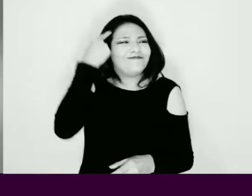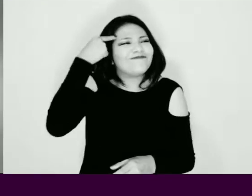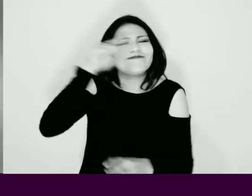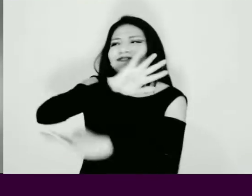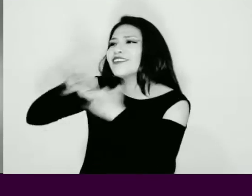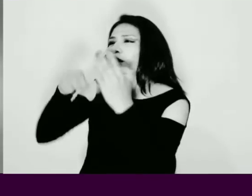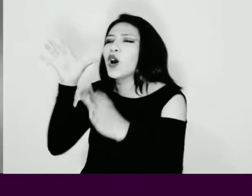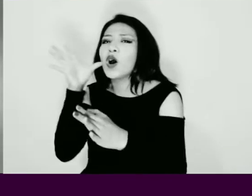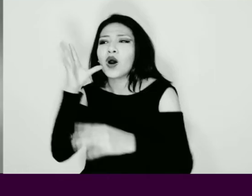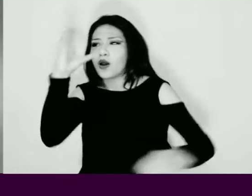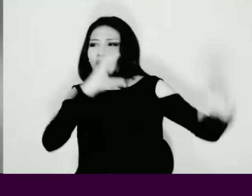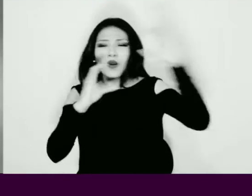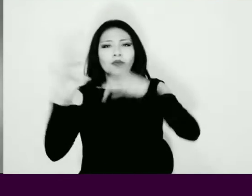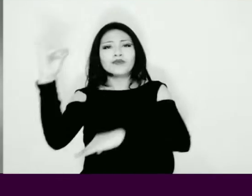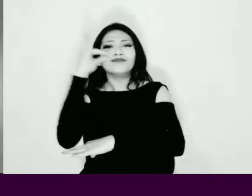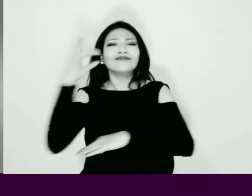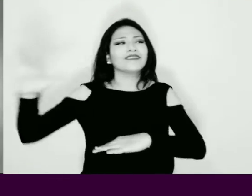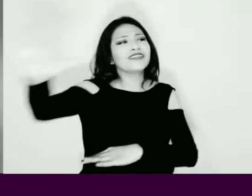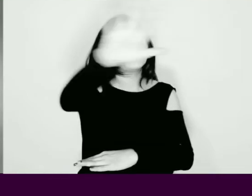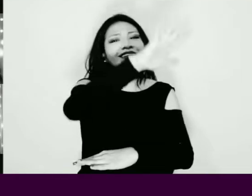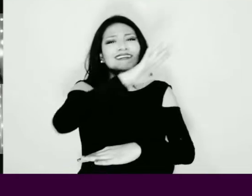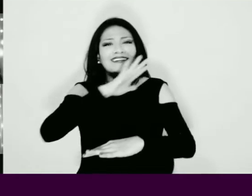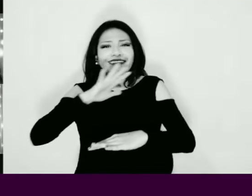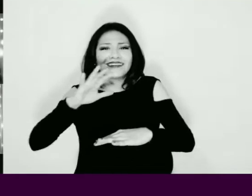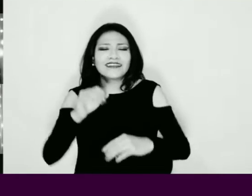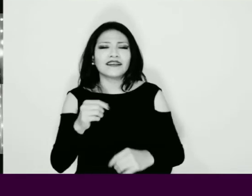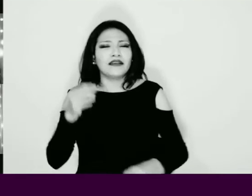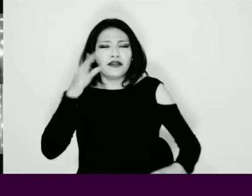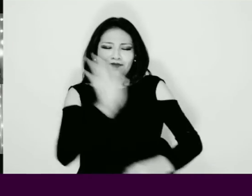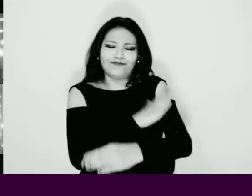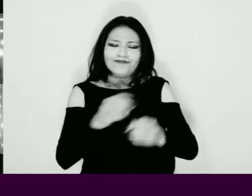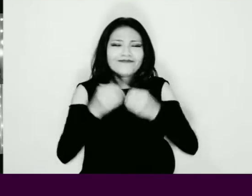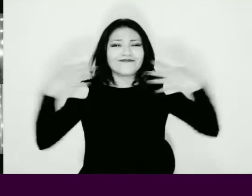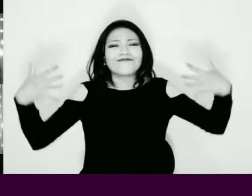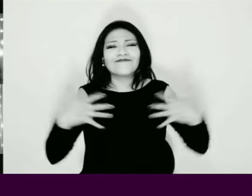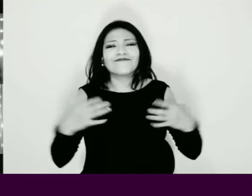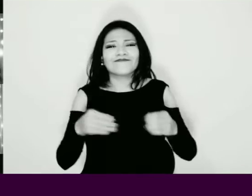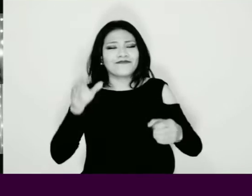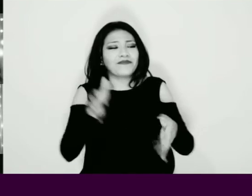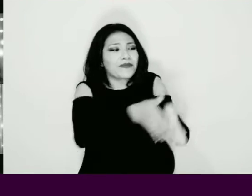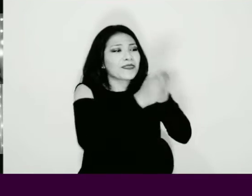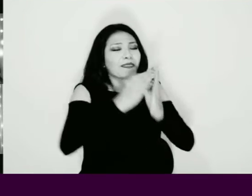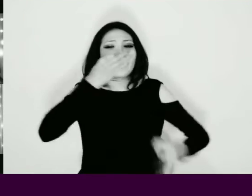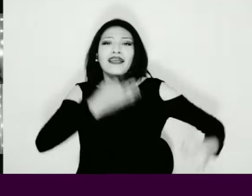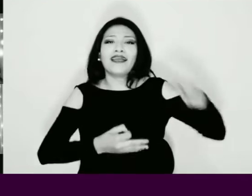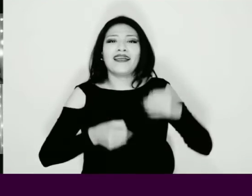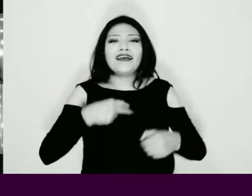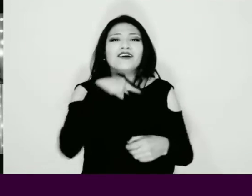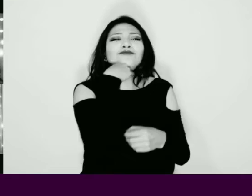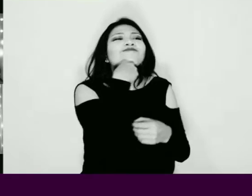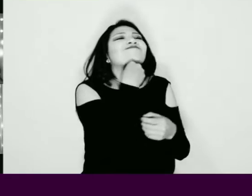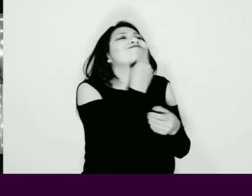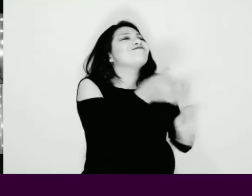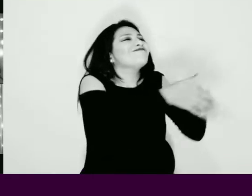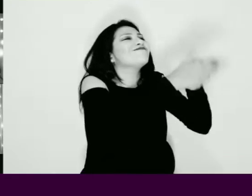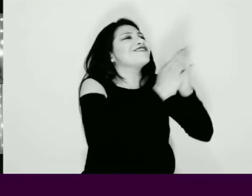las madres buscando en Bolivia Cantamos sin miedo, pedimos justicia Gritamos por cada